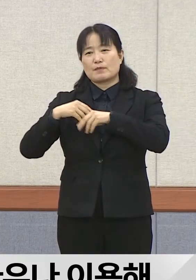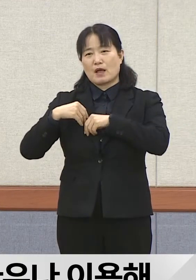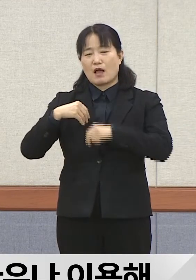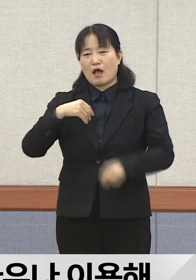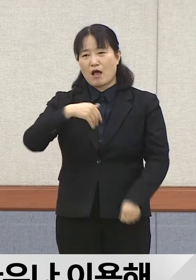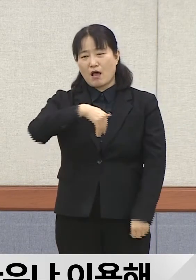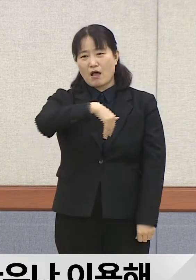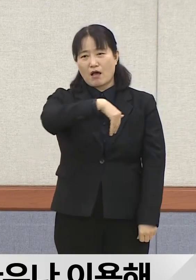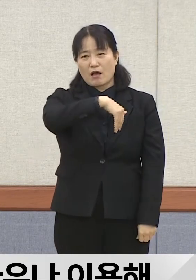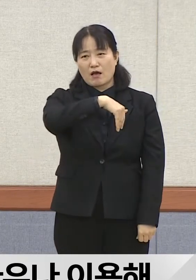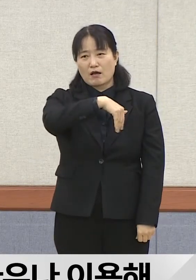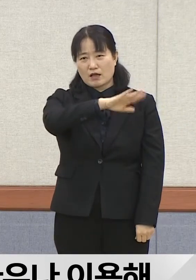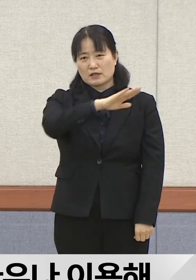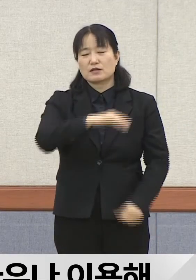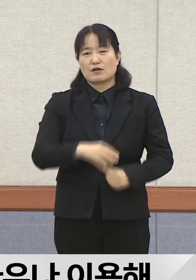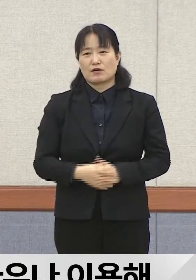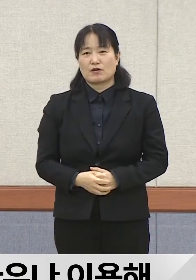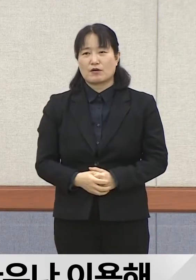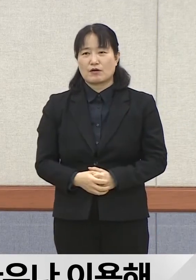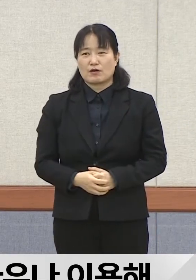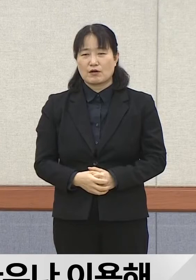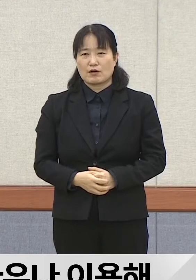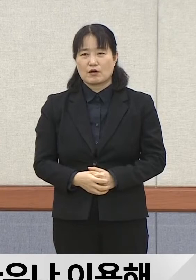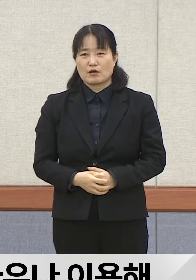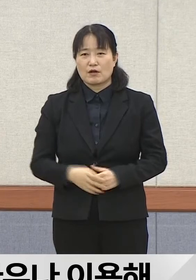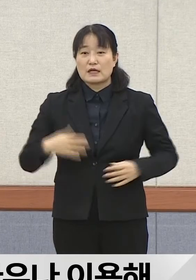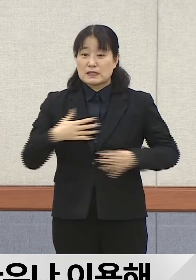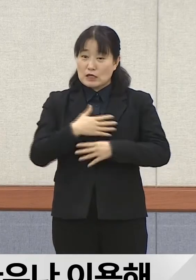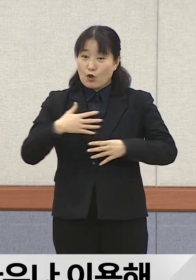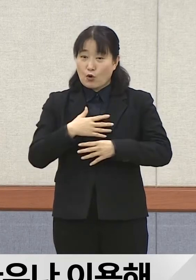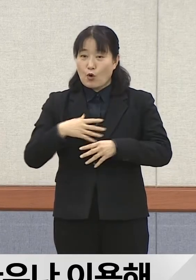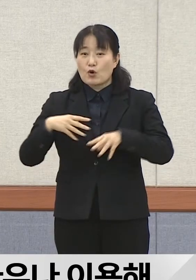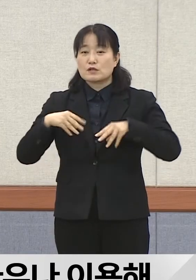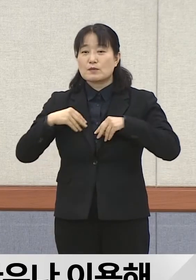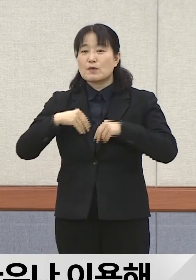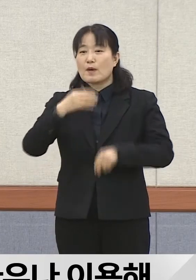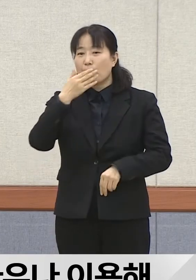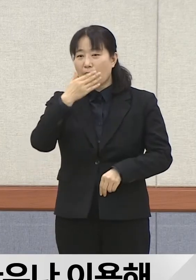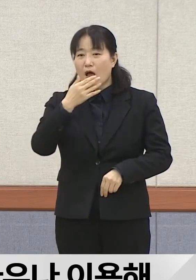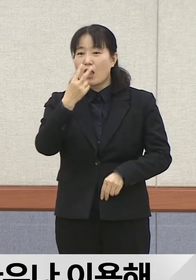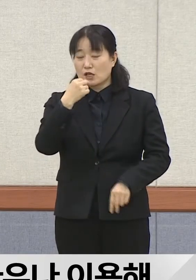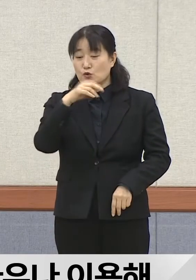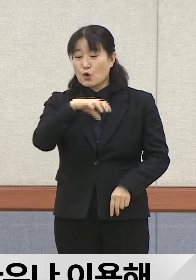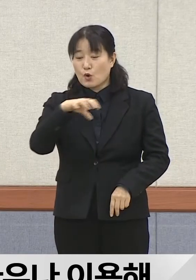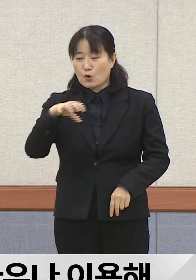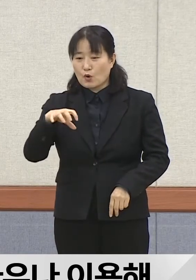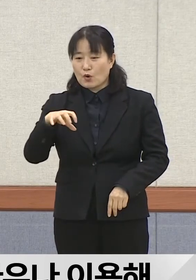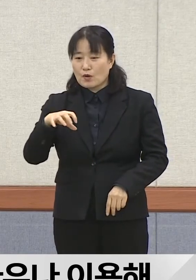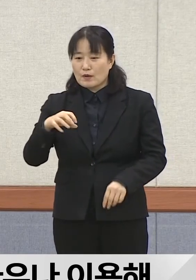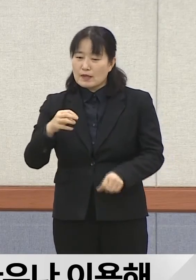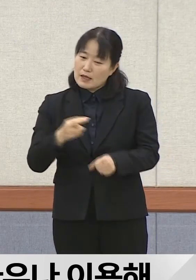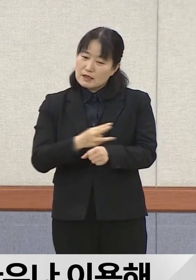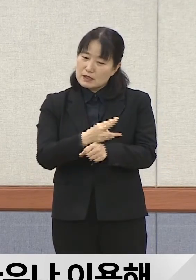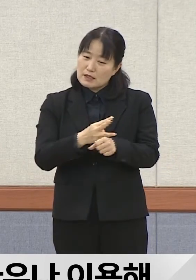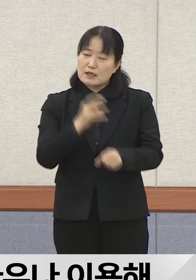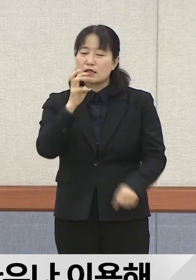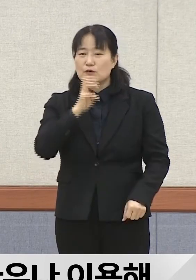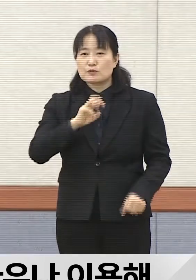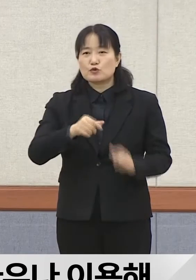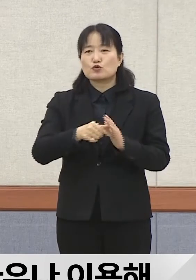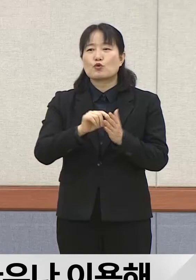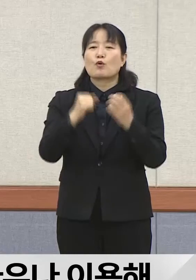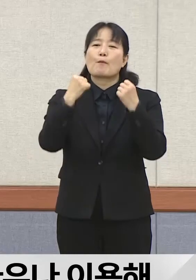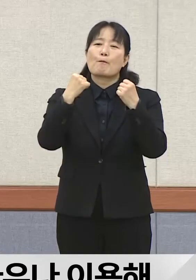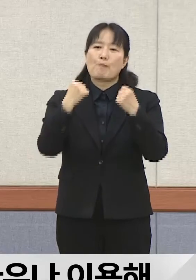찜질방을 포함한 시설이 갖춰진 사우나이기 때문에 여기 한 3시간 반 정도 노출이 됐고 이